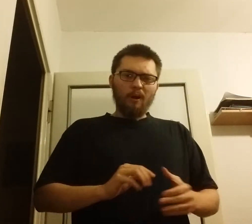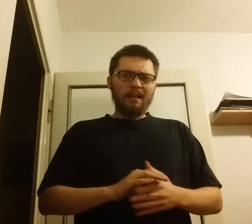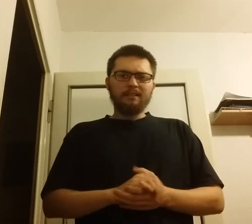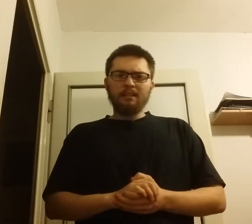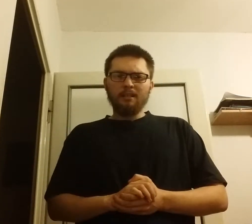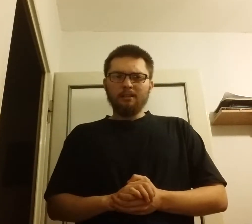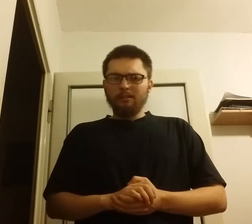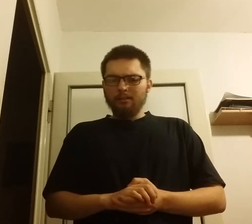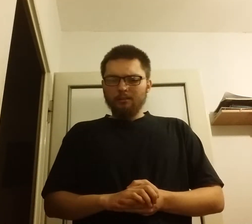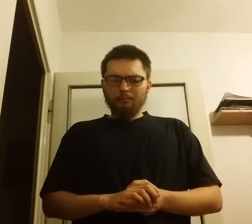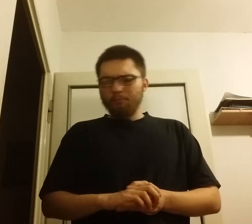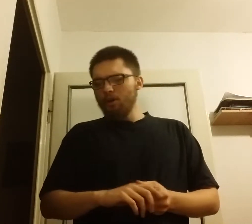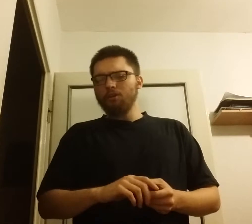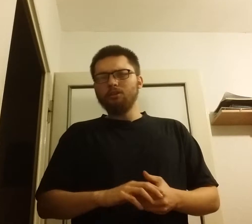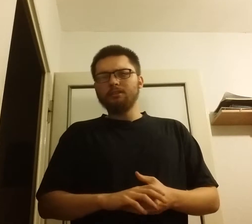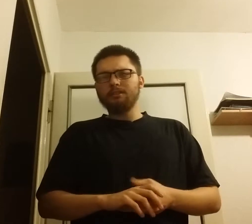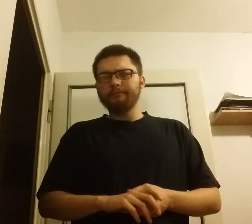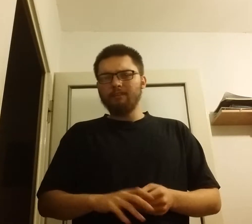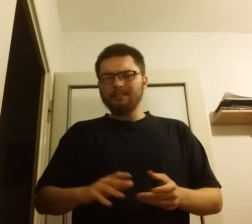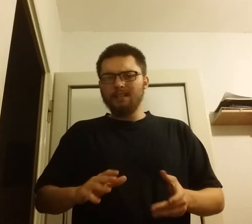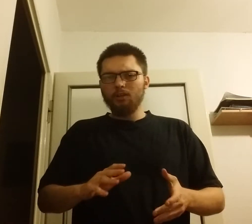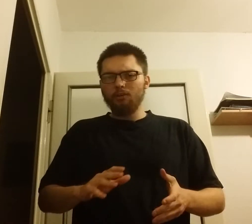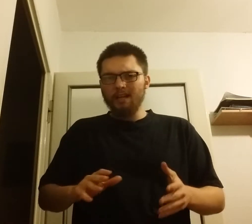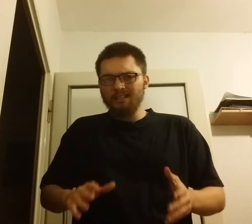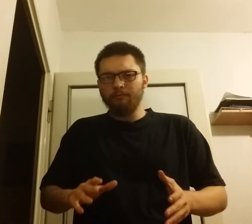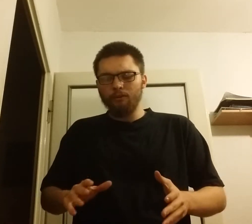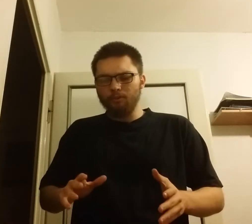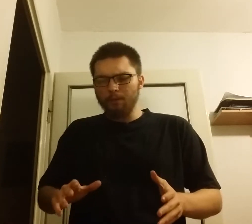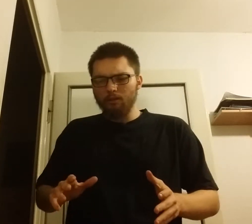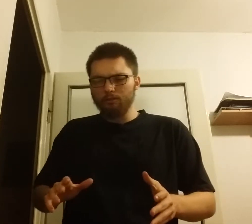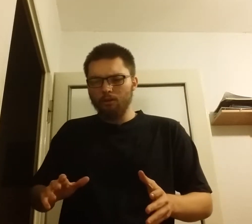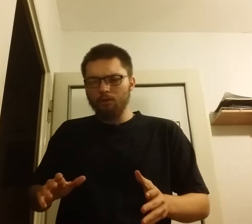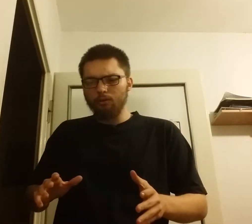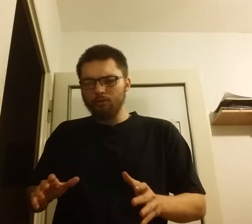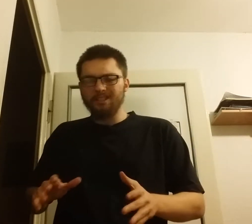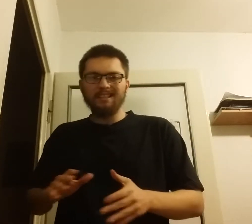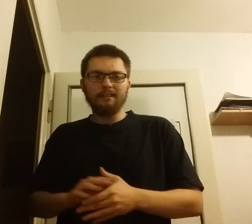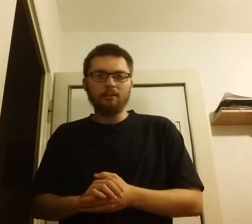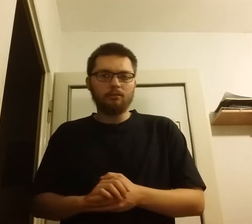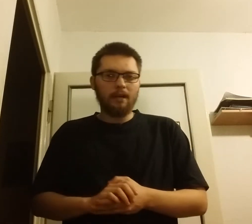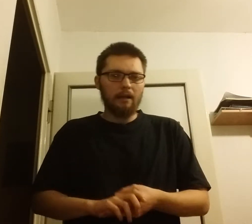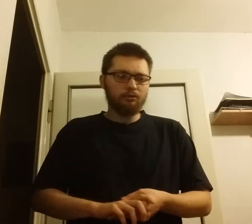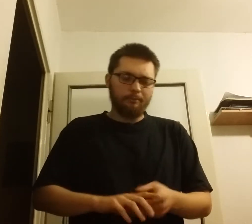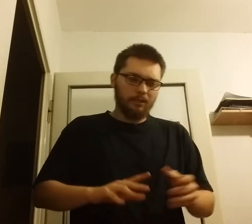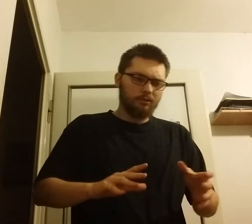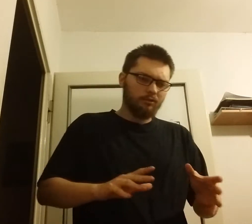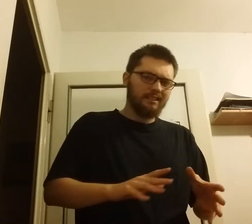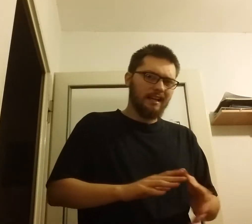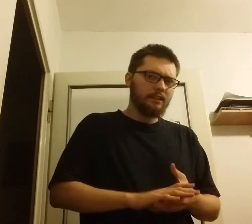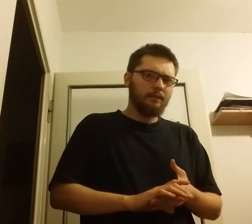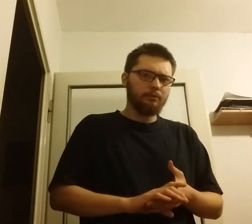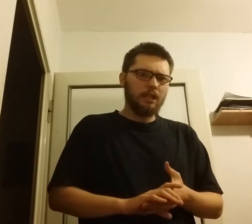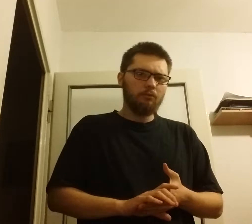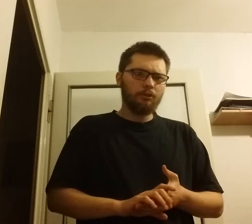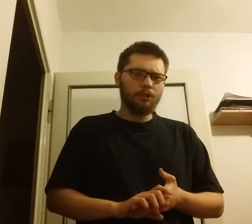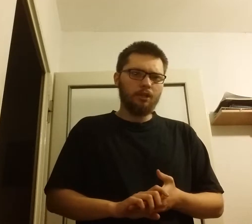Polacy, broniąc własnego, ledwo dopiero co odzyskanego kraju, dopiero co odzyskanej niepodległości,